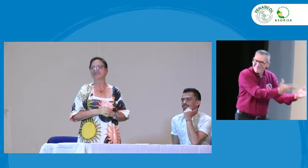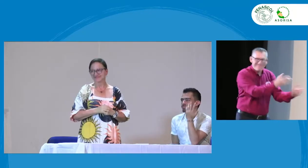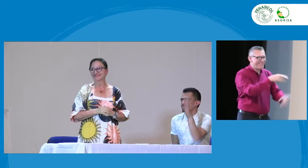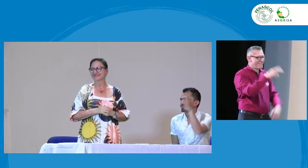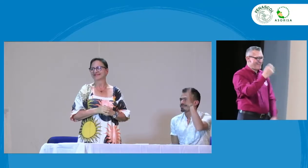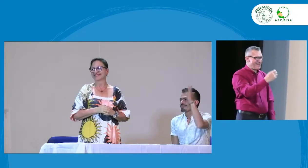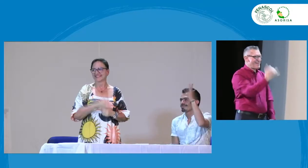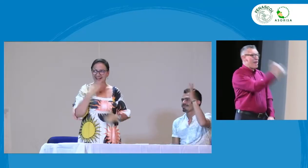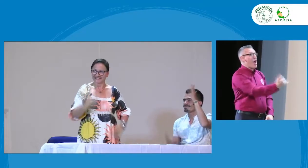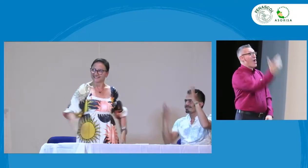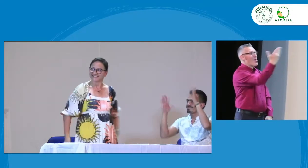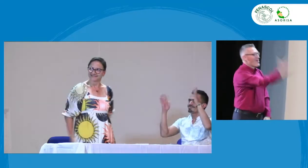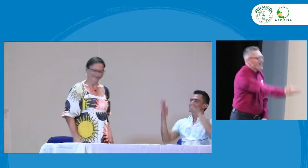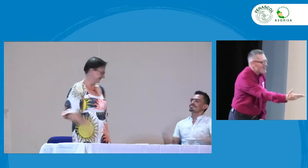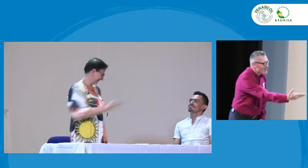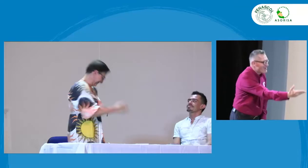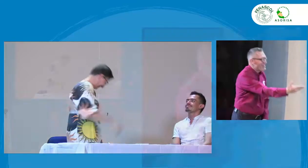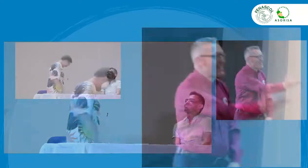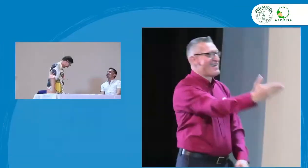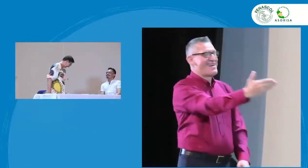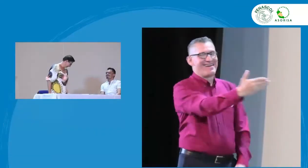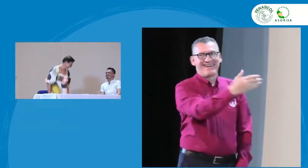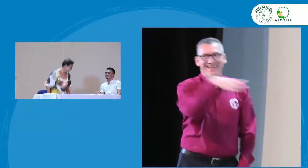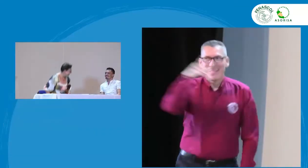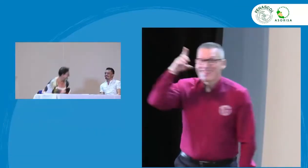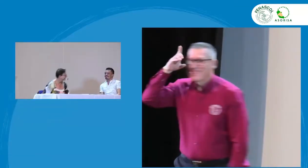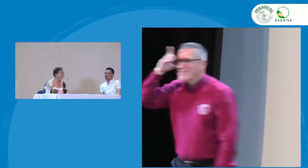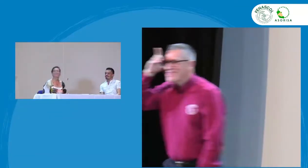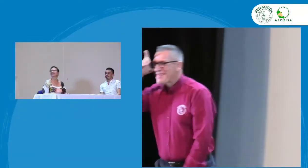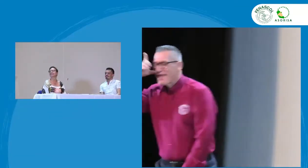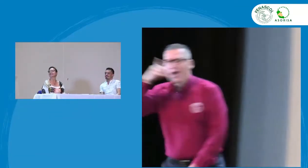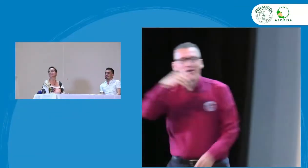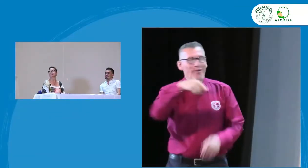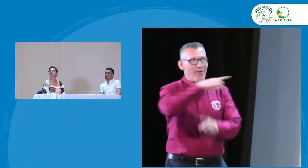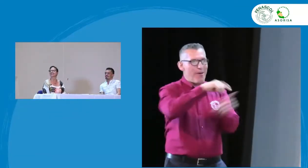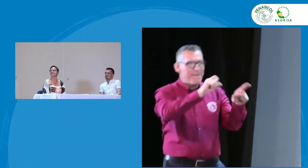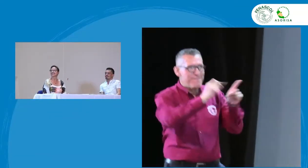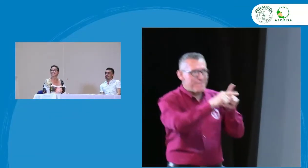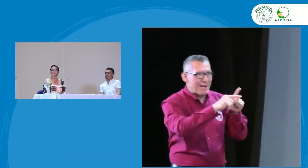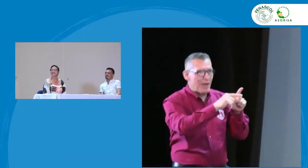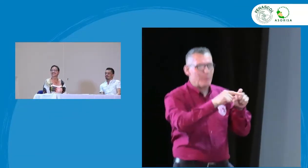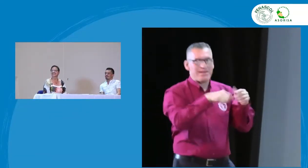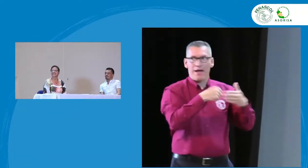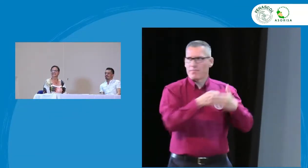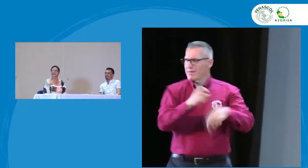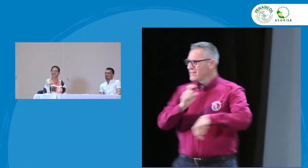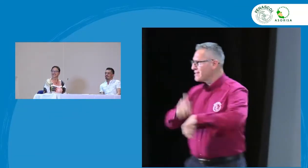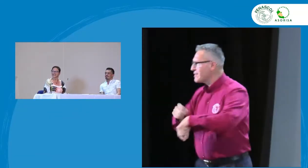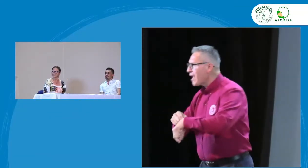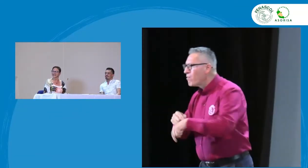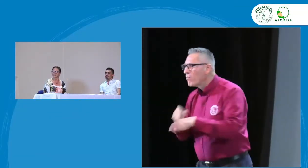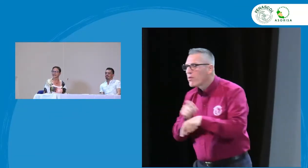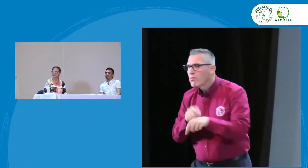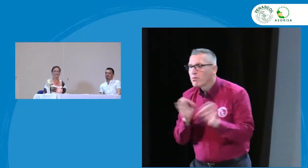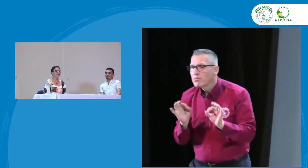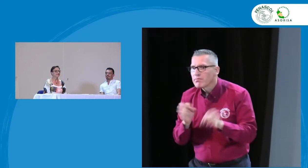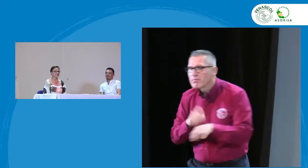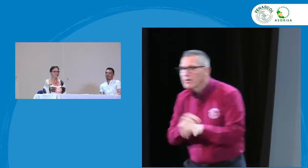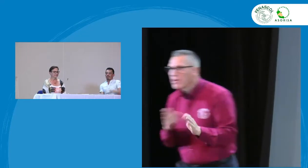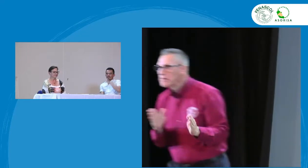Marlene un aplauso para Marlene también y bueno ahora voy con nuestro siguiente invitado nuestro siguiente panelista pero